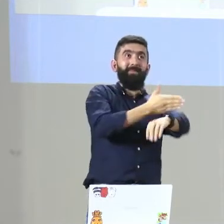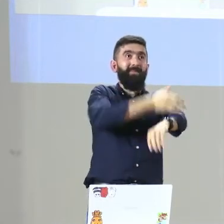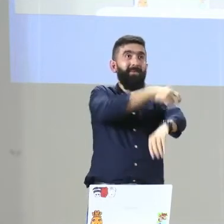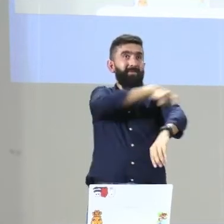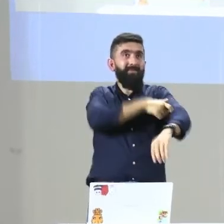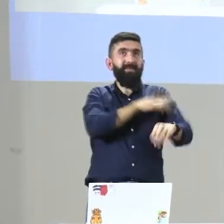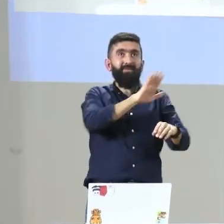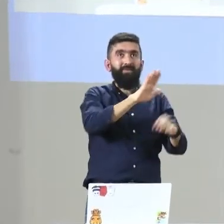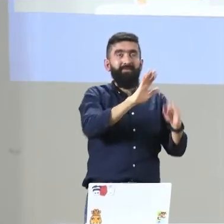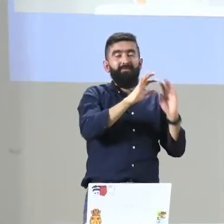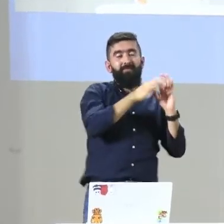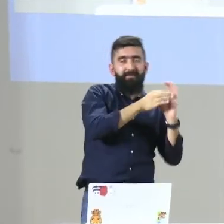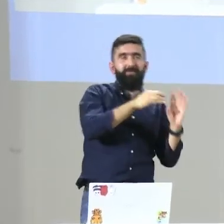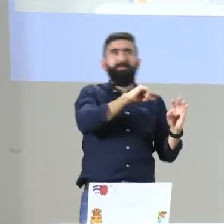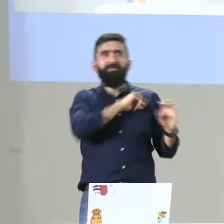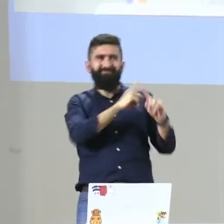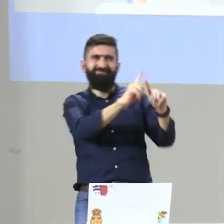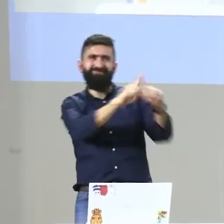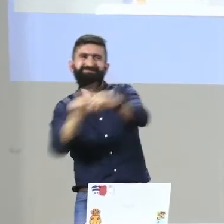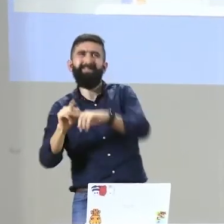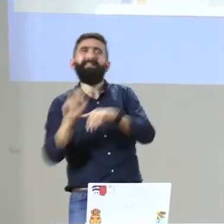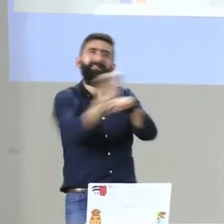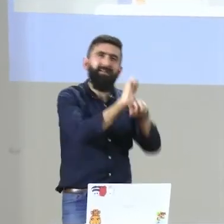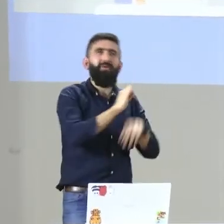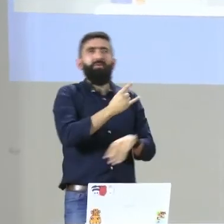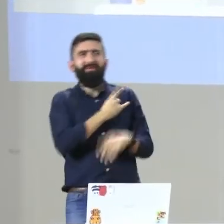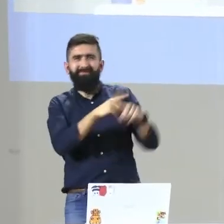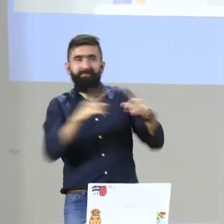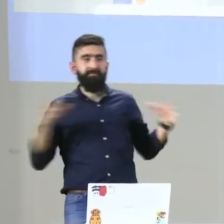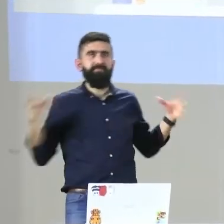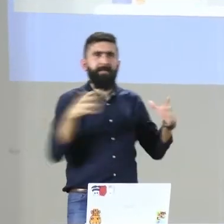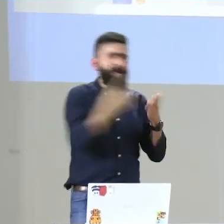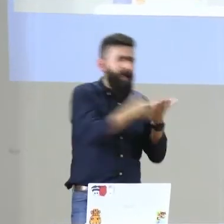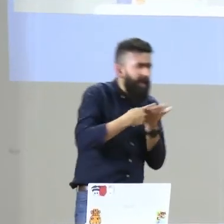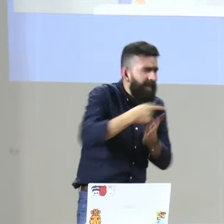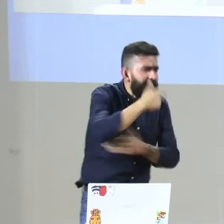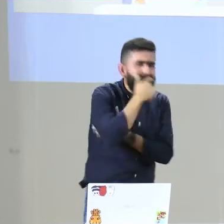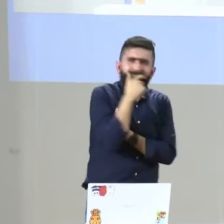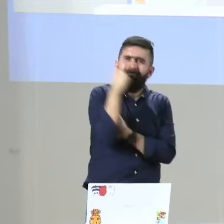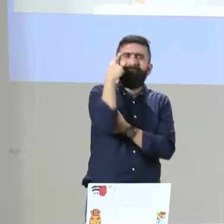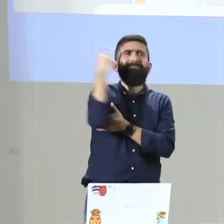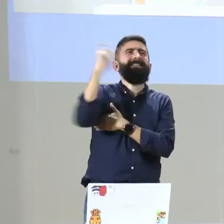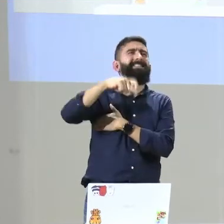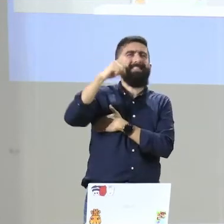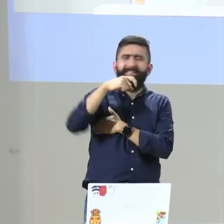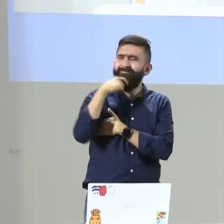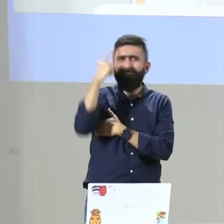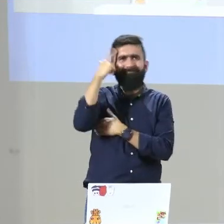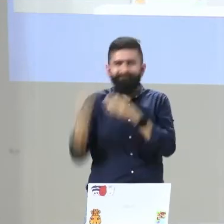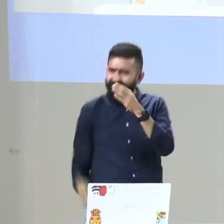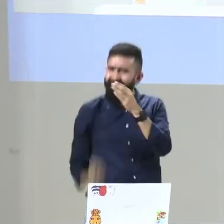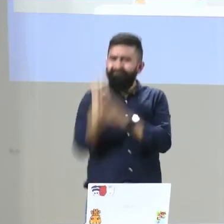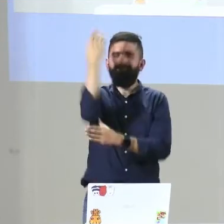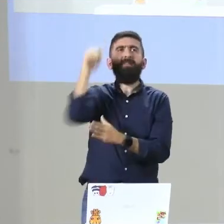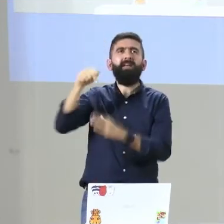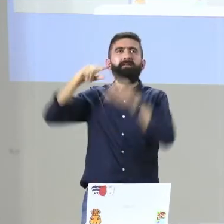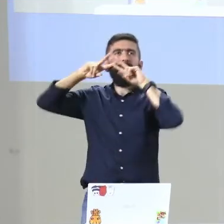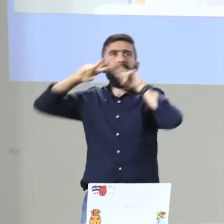Entonces, ya vemos los cuatro problemas o las cuatro razones del por qué vamos a realizar esta investigación a partir del precomité con todos los actores ya mencionados.